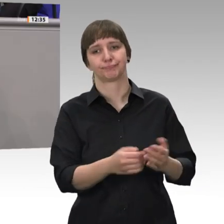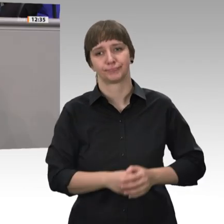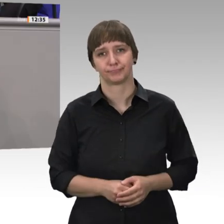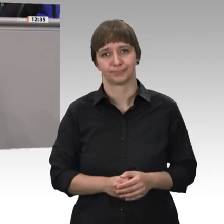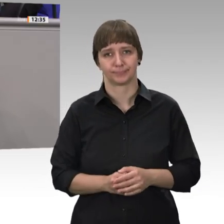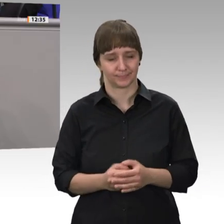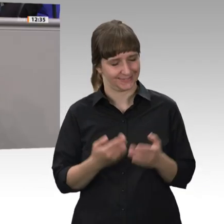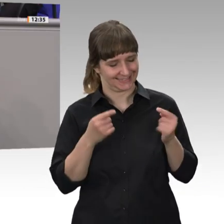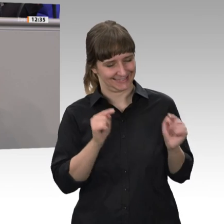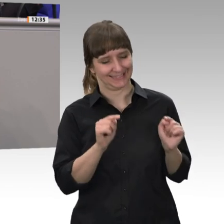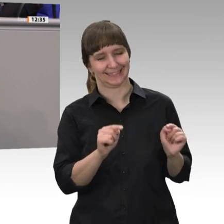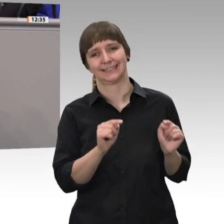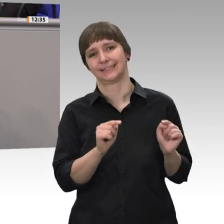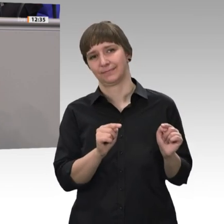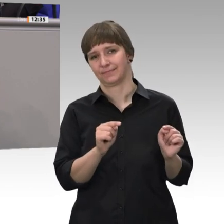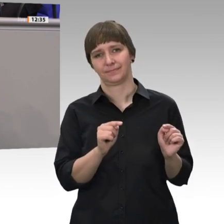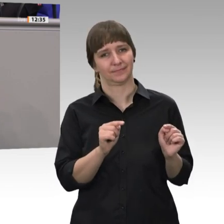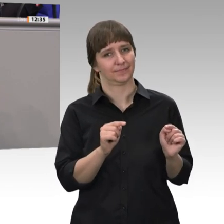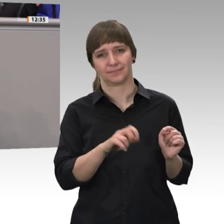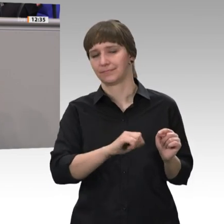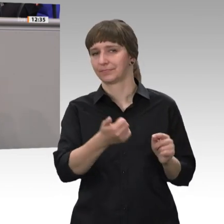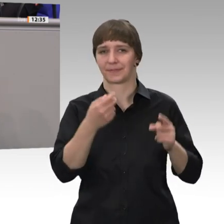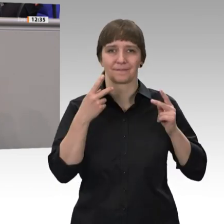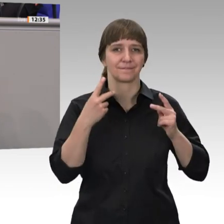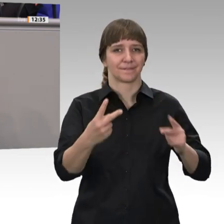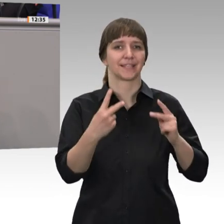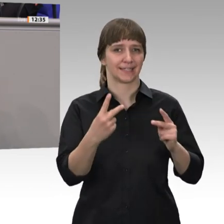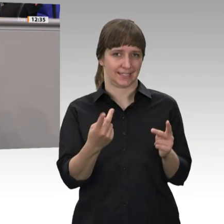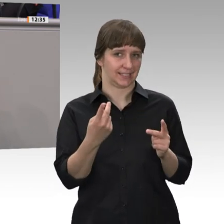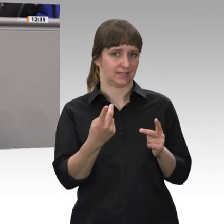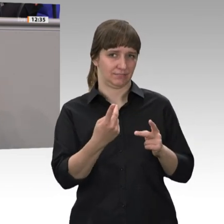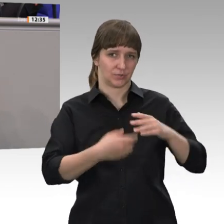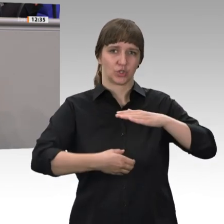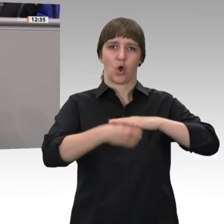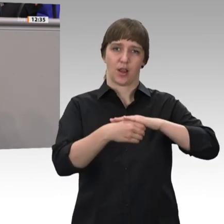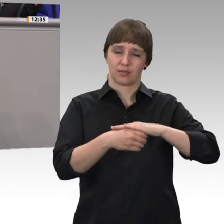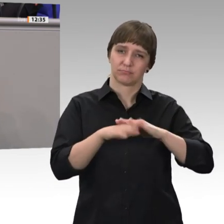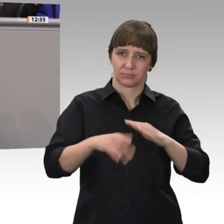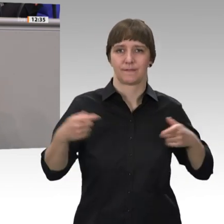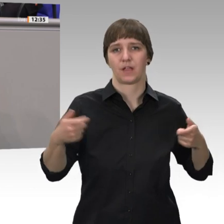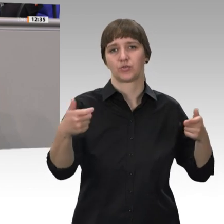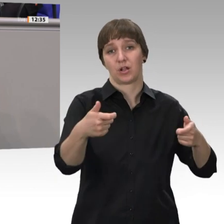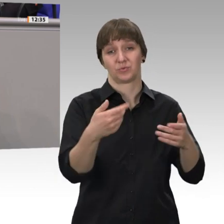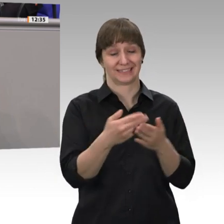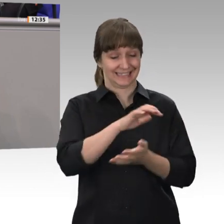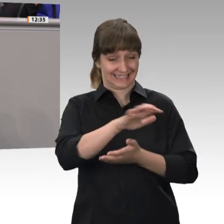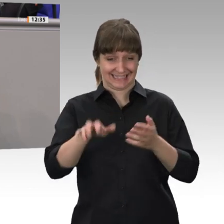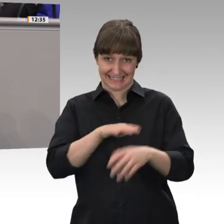die wichtigste Säule der deutschen Altersversorgung. Gerade in Krisenzeiten wie diese zeigt sich, diese